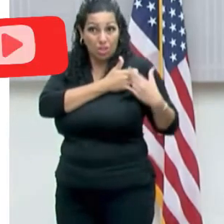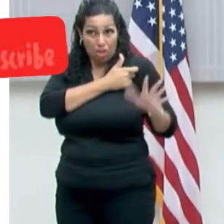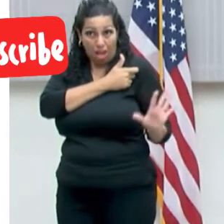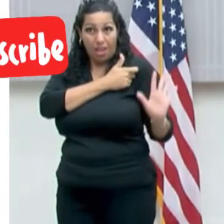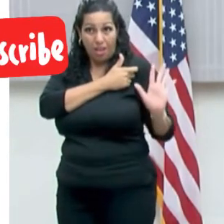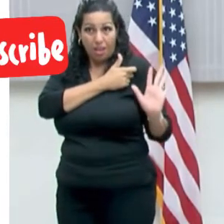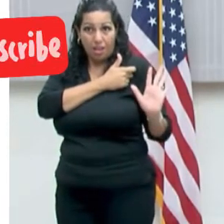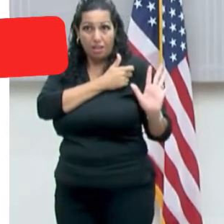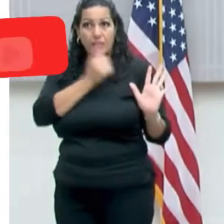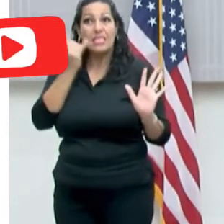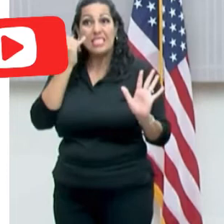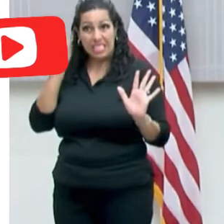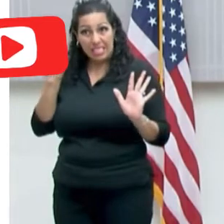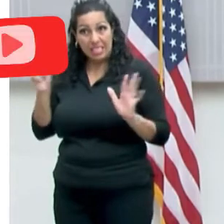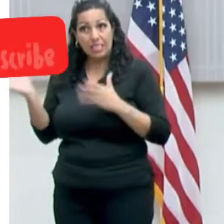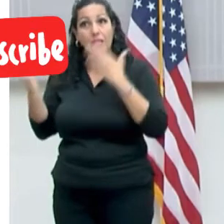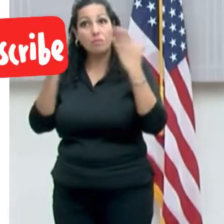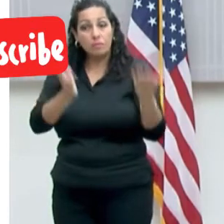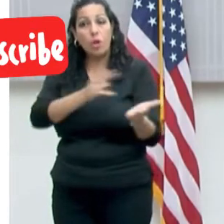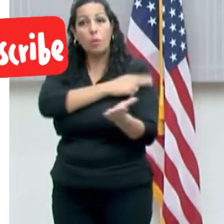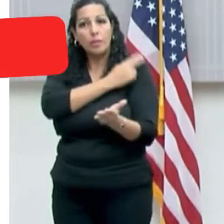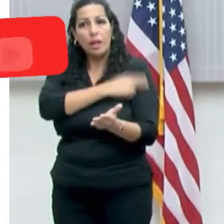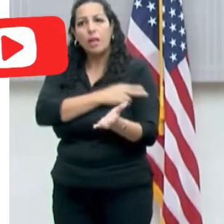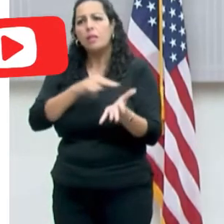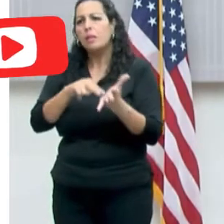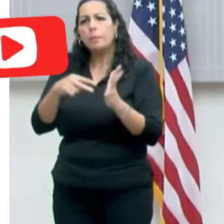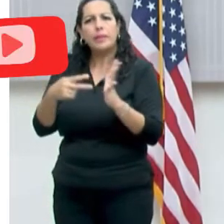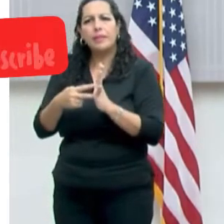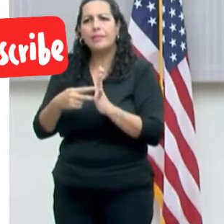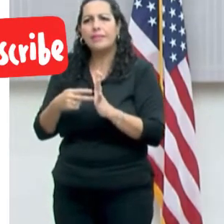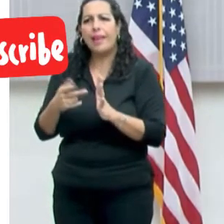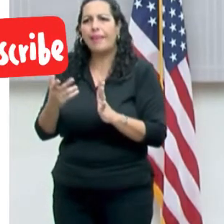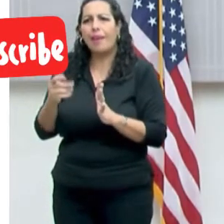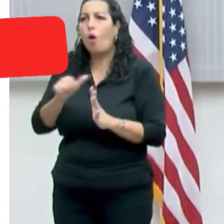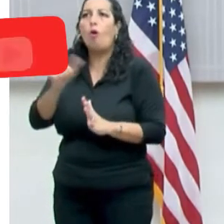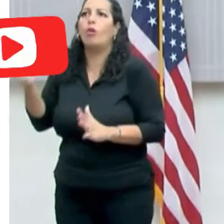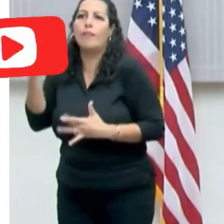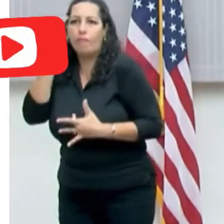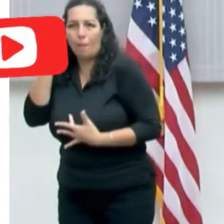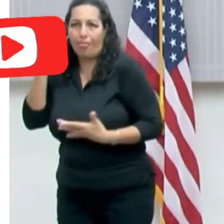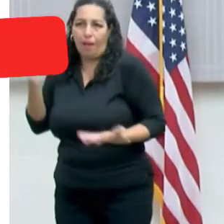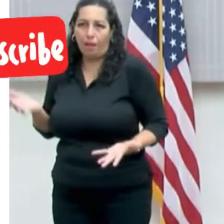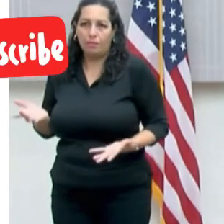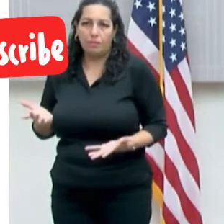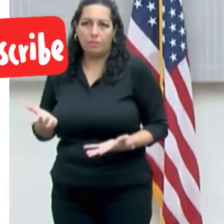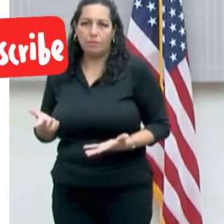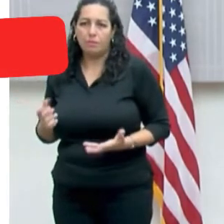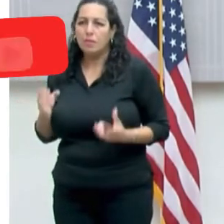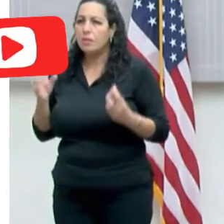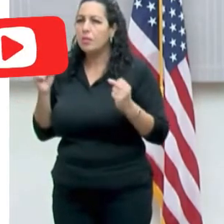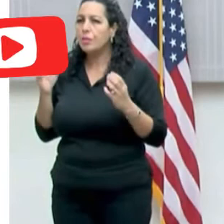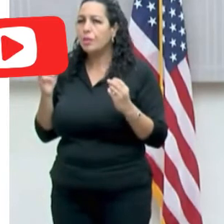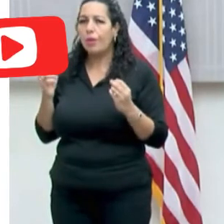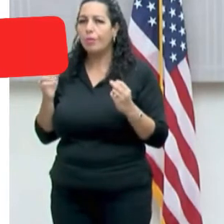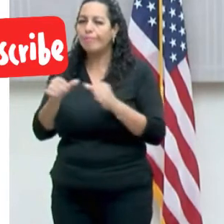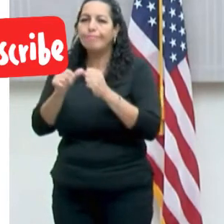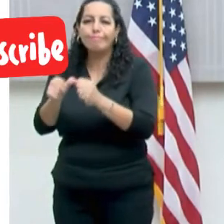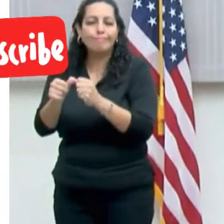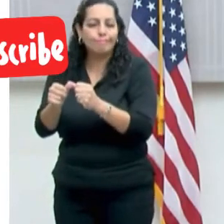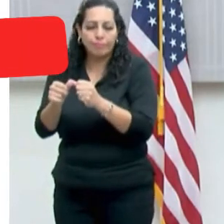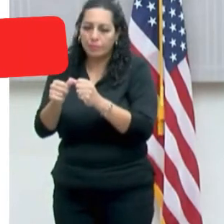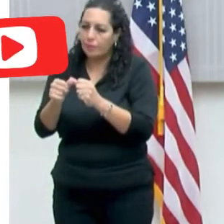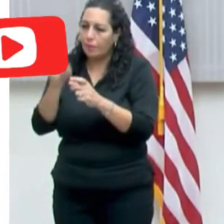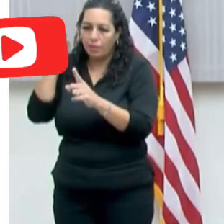cuando requieren hospitalización, usualmente es porque tienen otras condiciones. Entonces, pues ya saben, la solución sigue siendo la